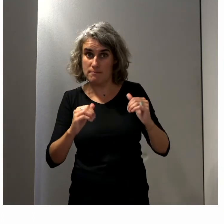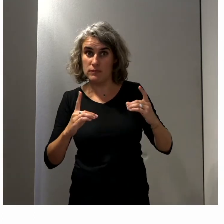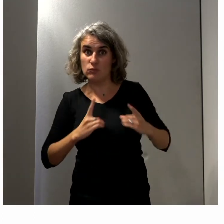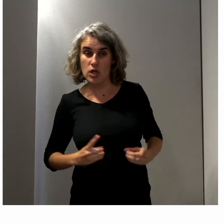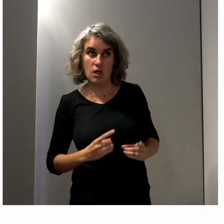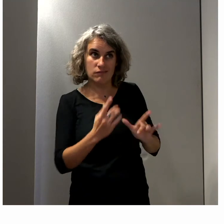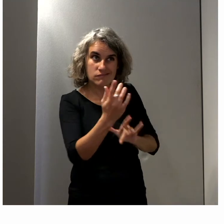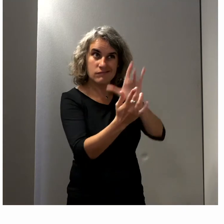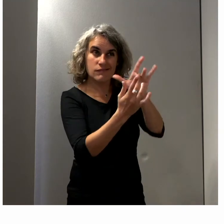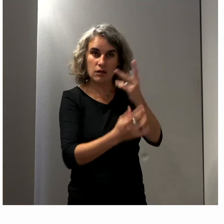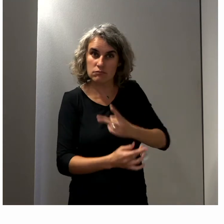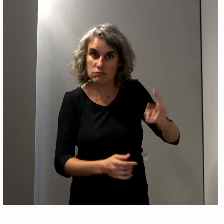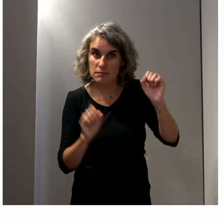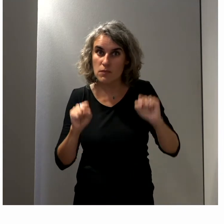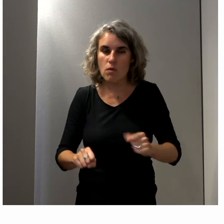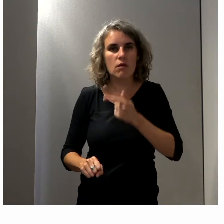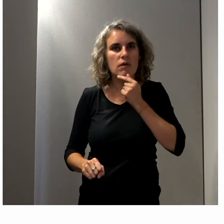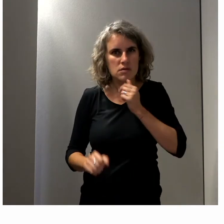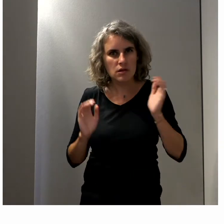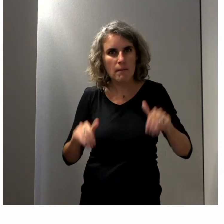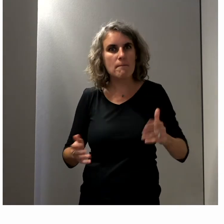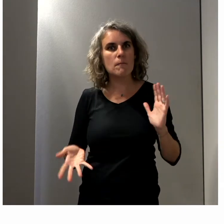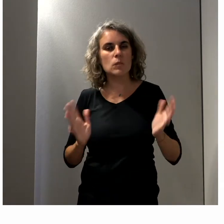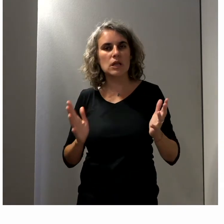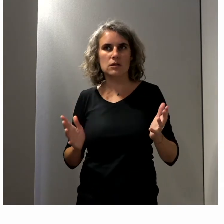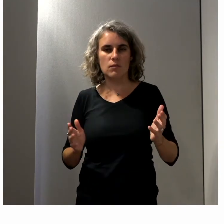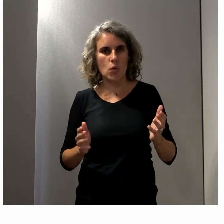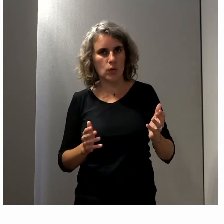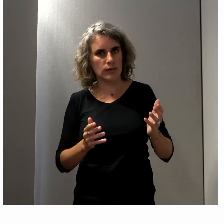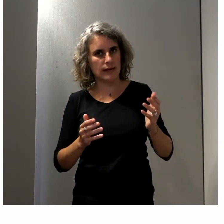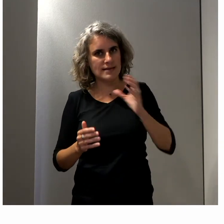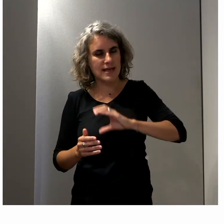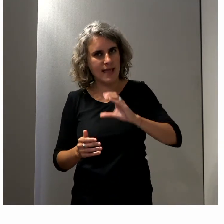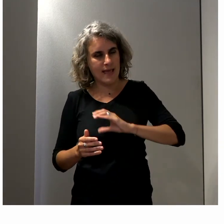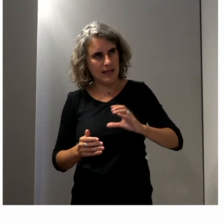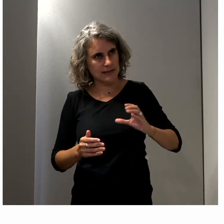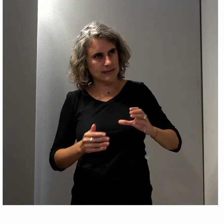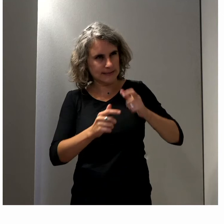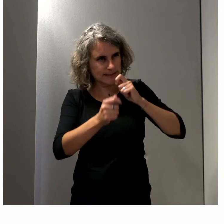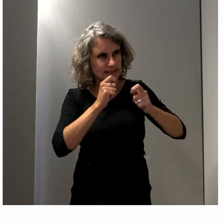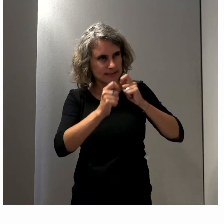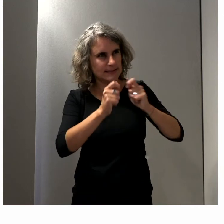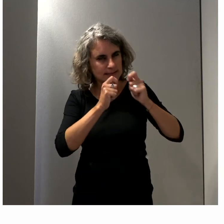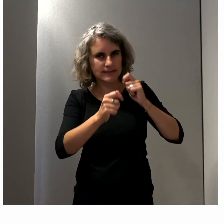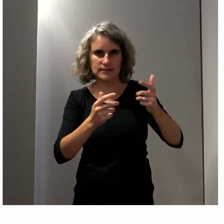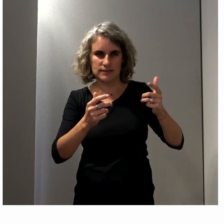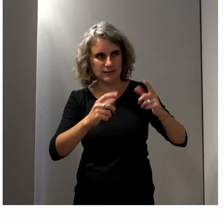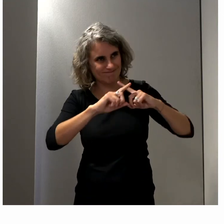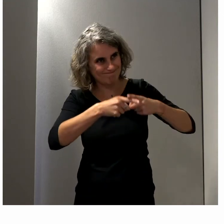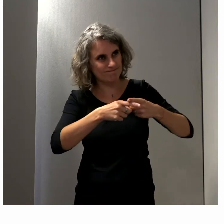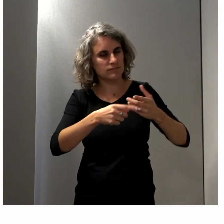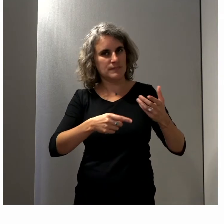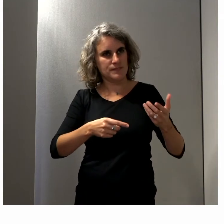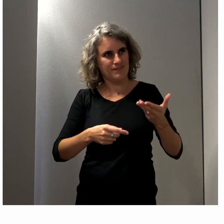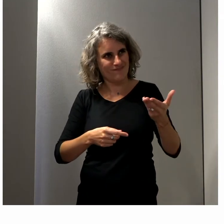'influer sur leurs pensées ou plutôt moins faire en sorte que ces